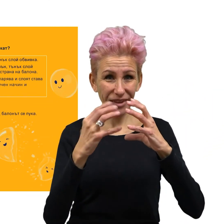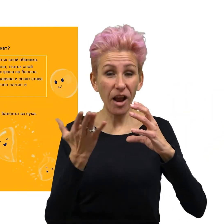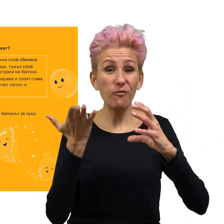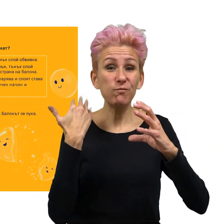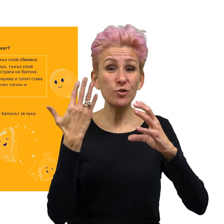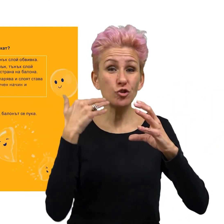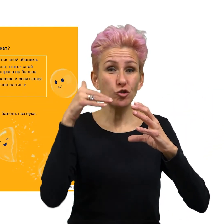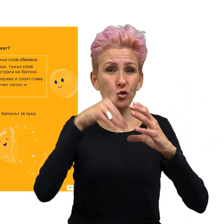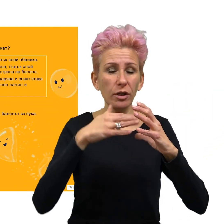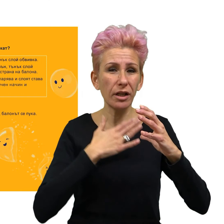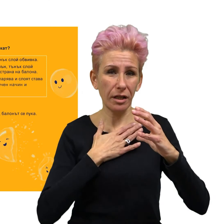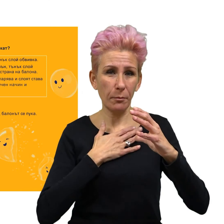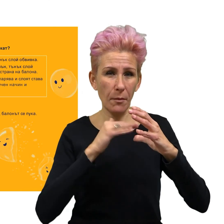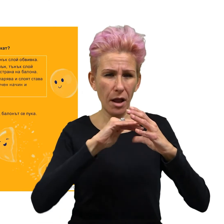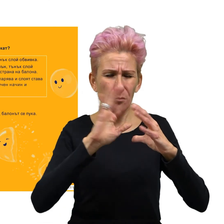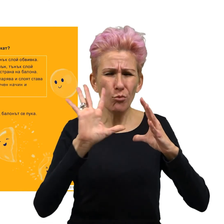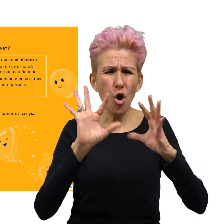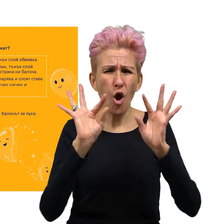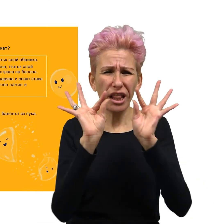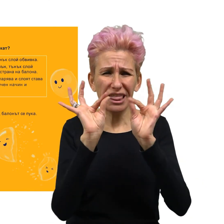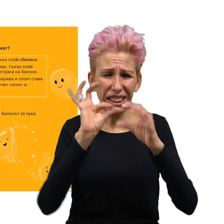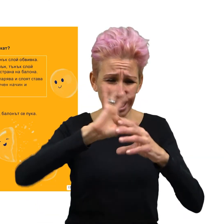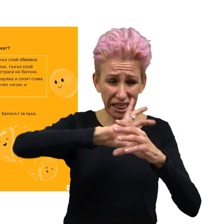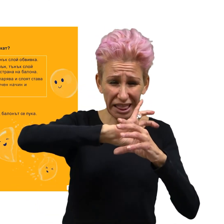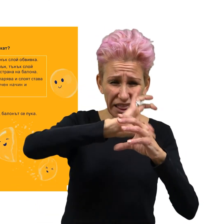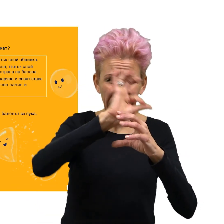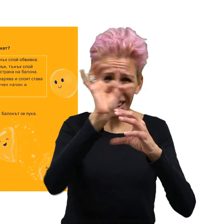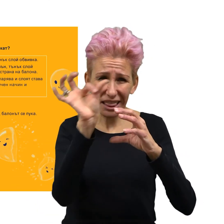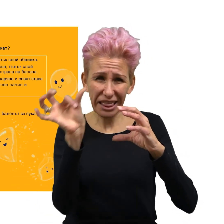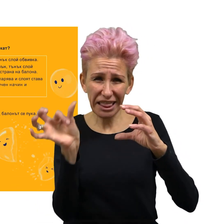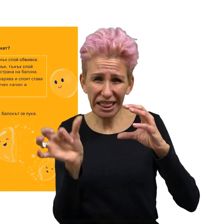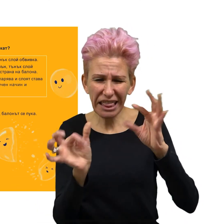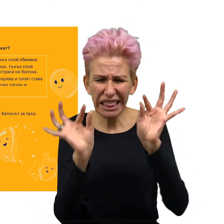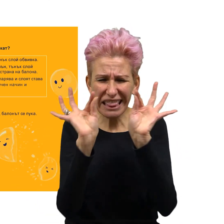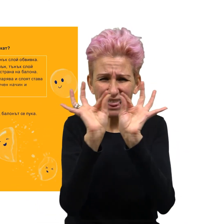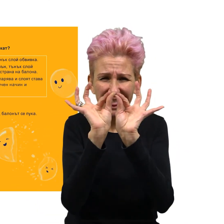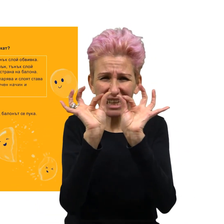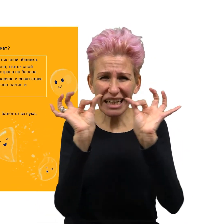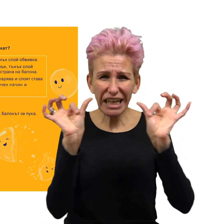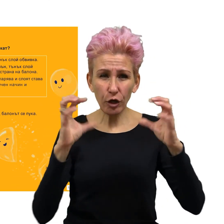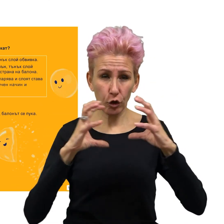Балончето е въздух, а около него има много тънък слой обвивка.